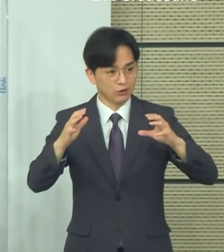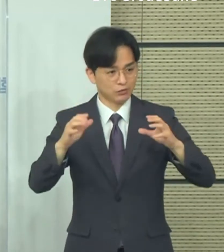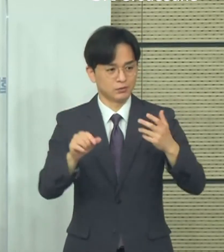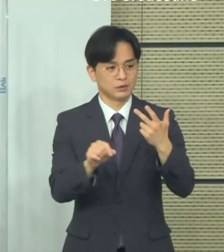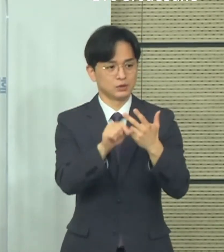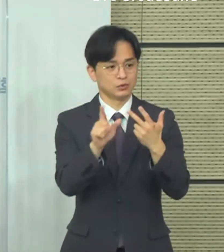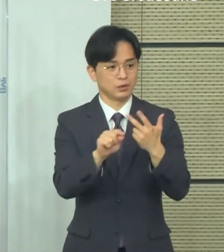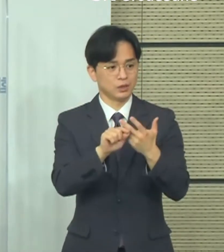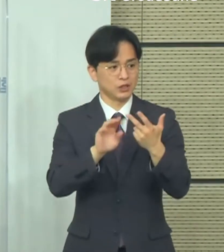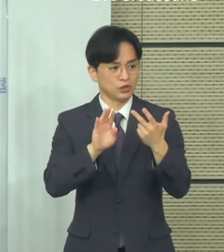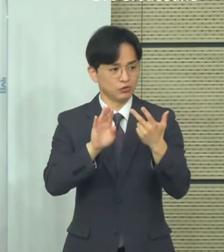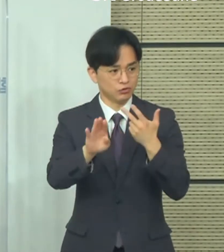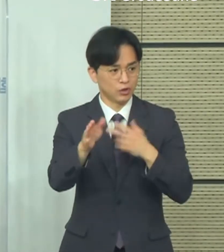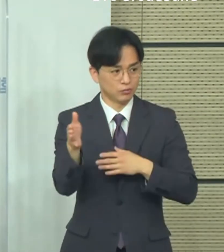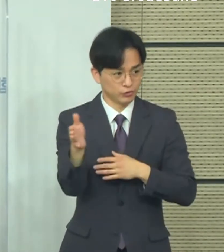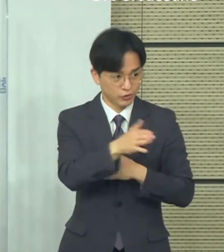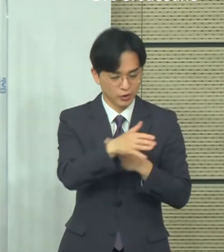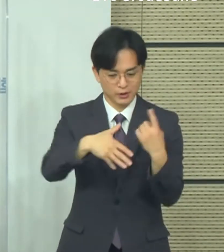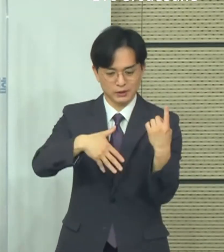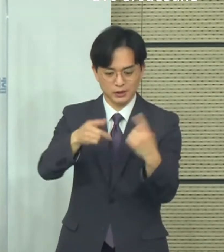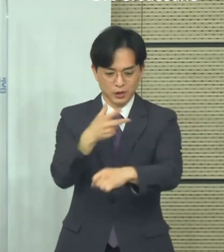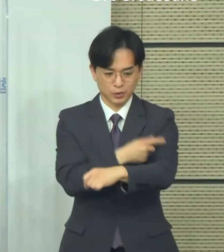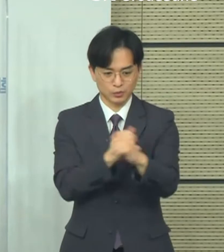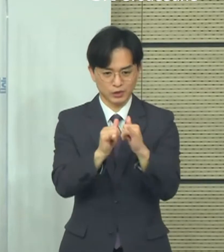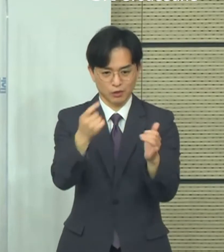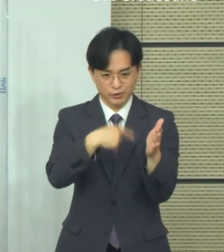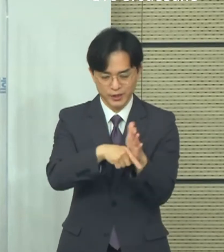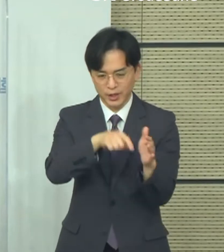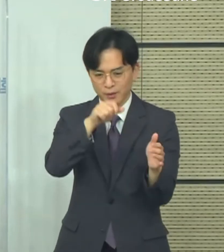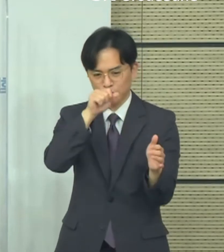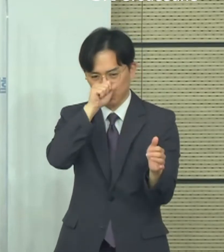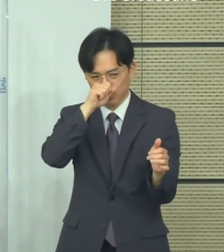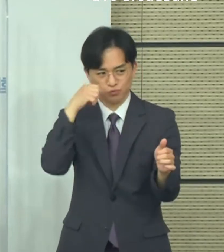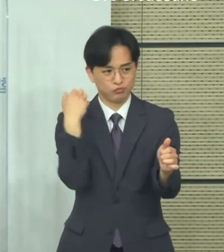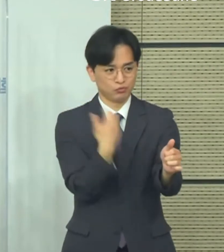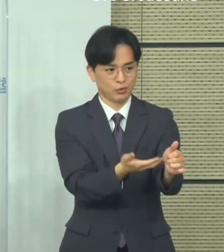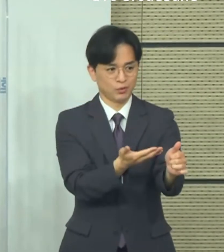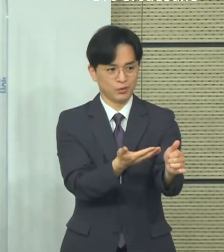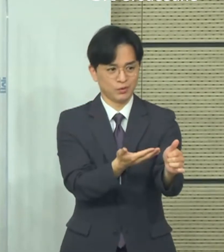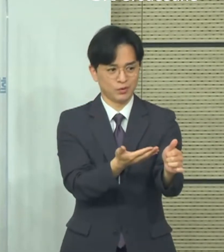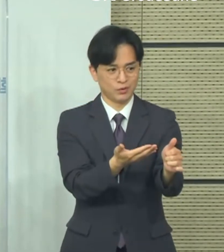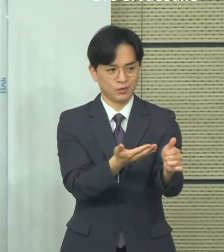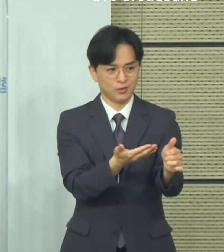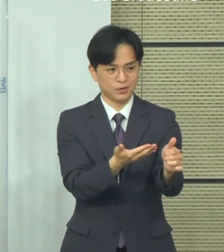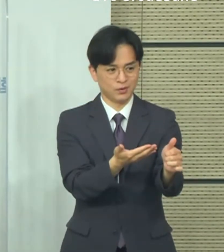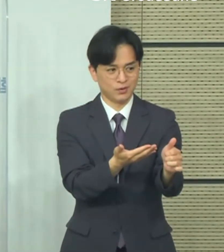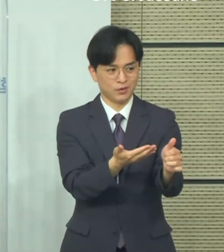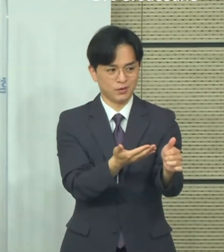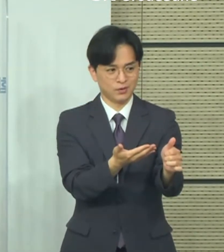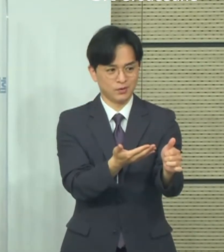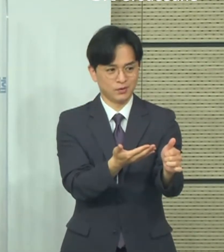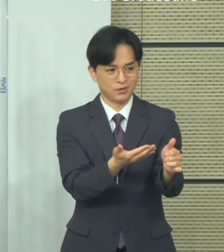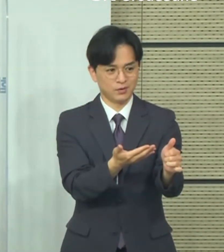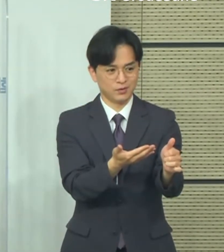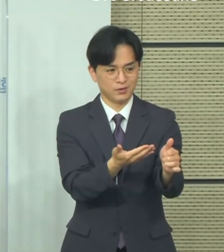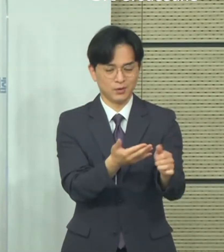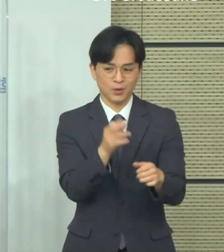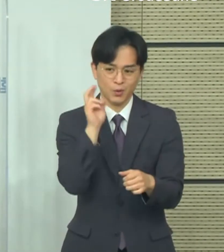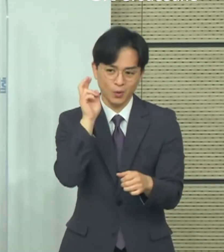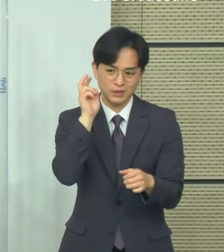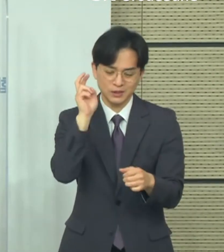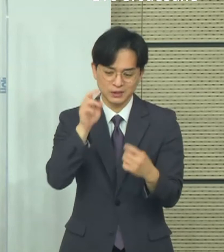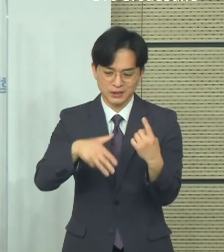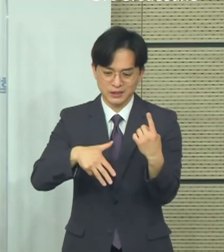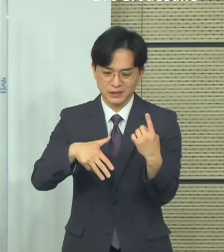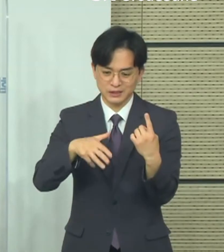접종자에게 혜택을 주는 인센티브가 확대됐는데 자칫 1차 접종만으로도 예방 효과가 클 거라고 생각하는 등